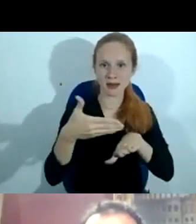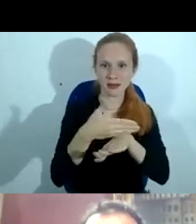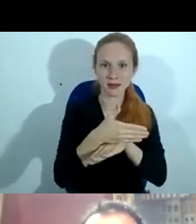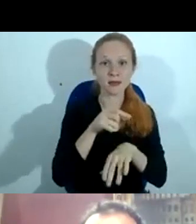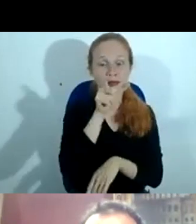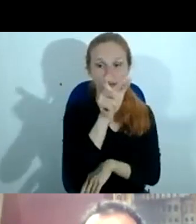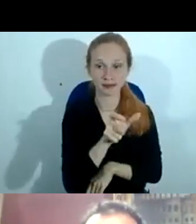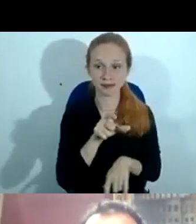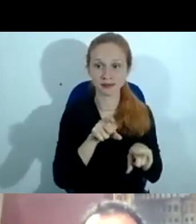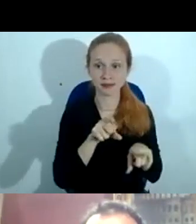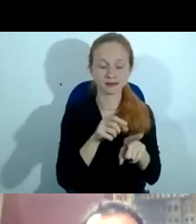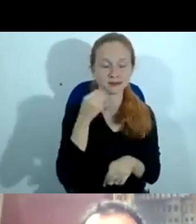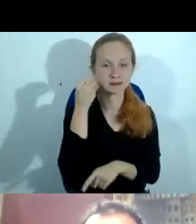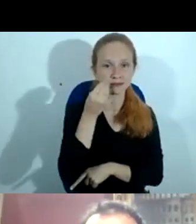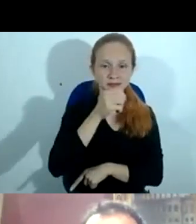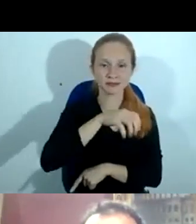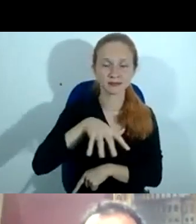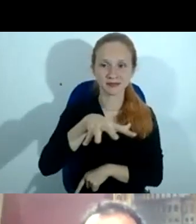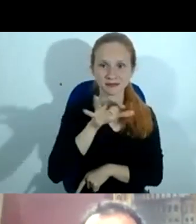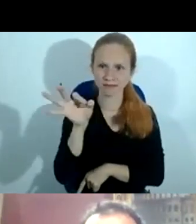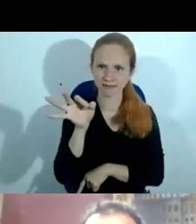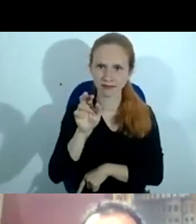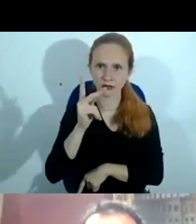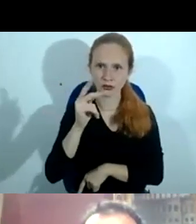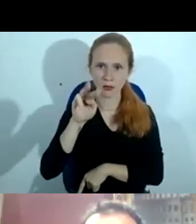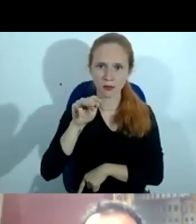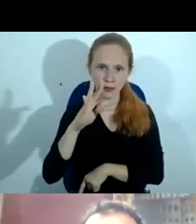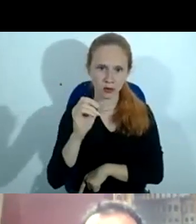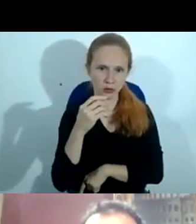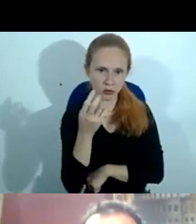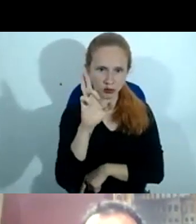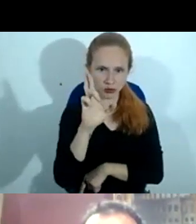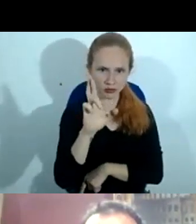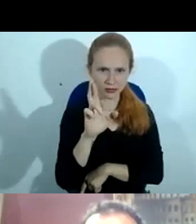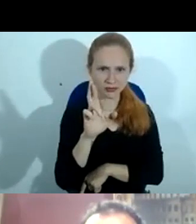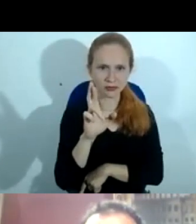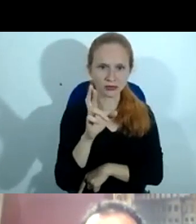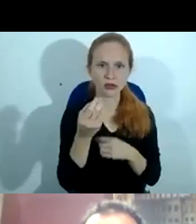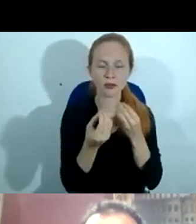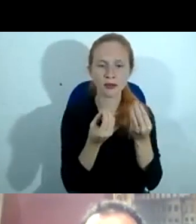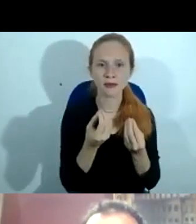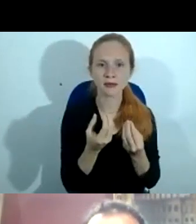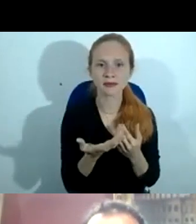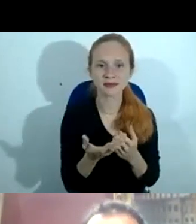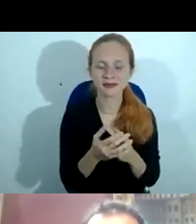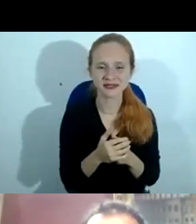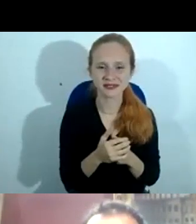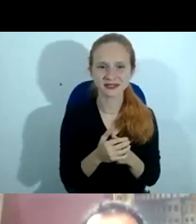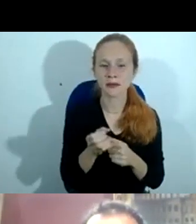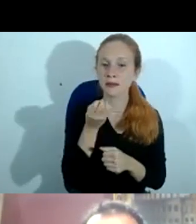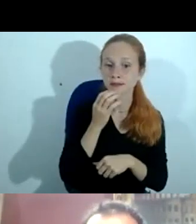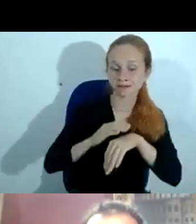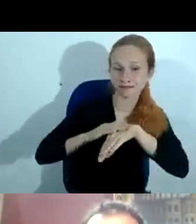é especialista nessa área, não é, doutor Humberto? Como se pronuncia? Boa noite a todos.